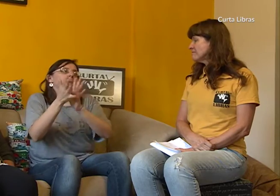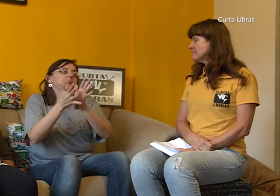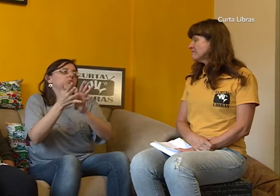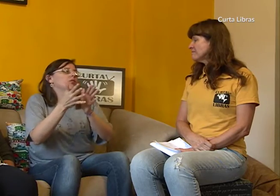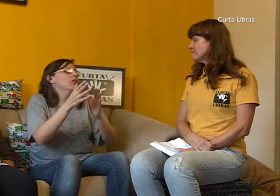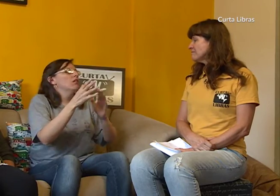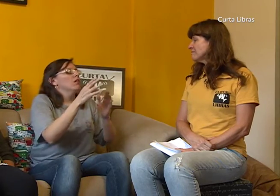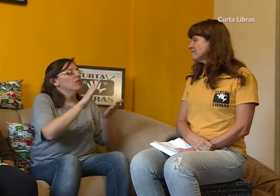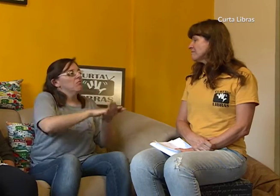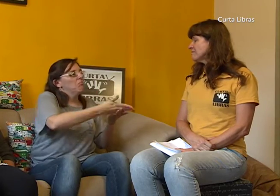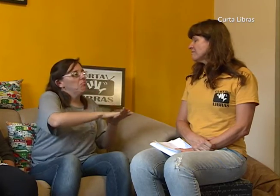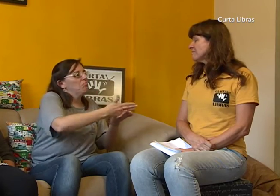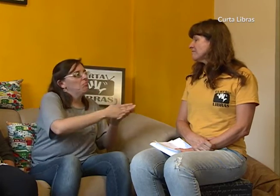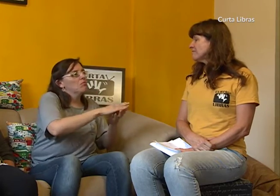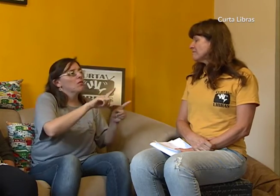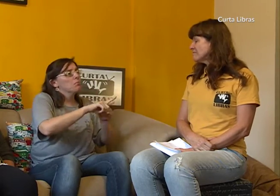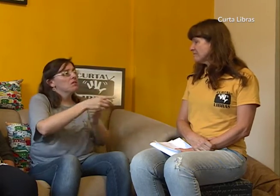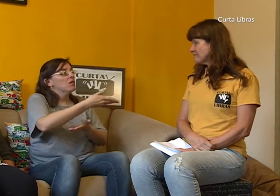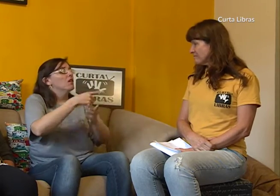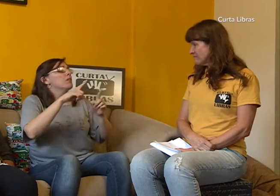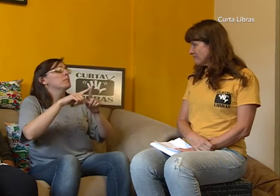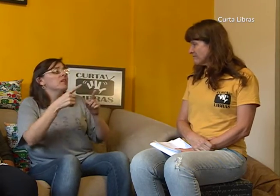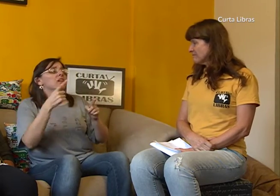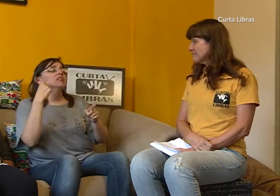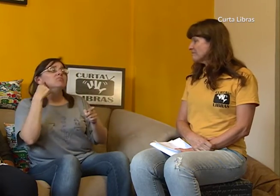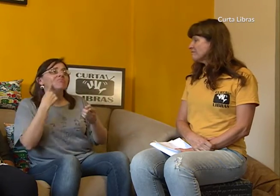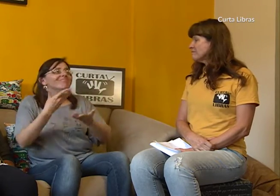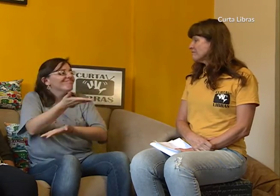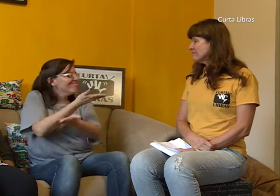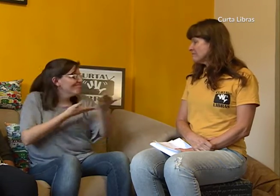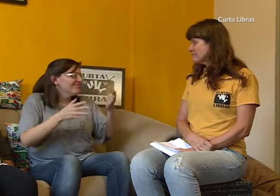pessoas surdas. Alguns sabem a língua de sinais ou o que precisa do intérprete.